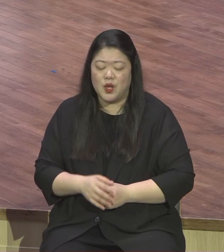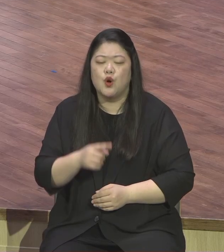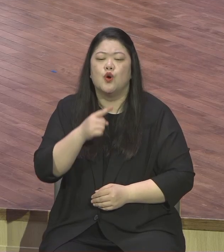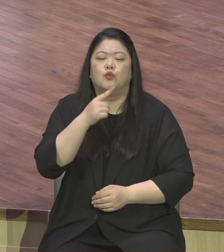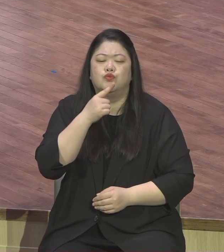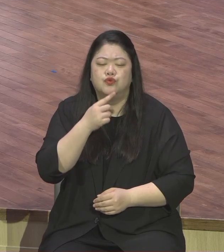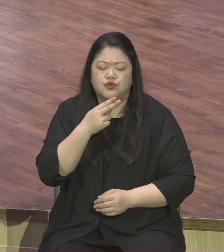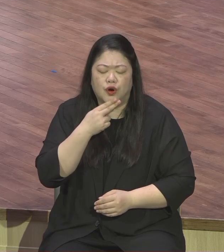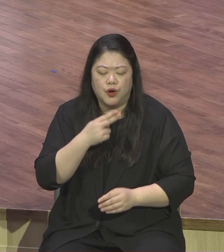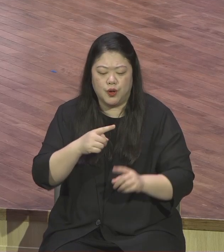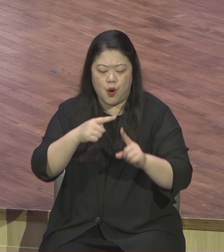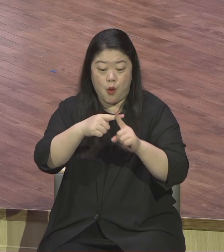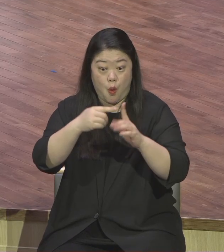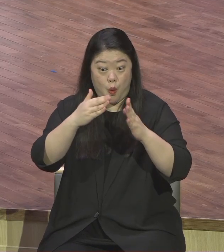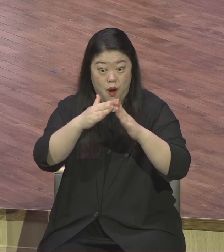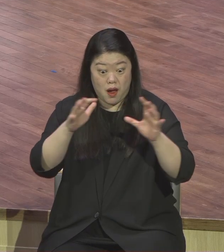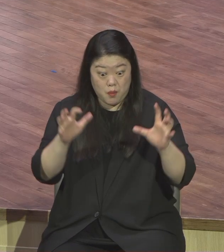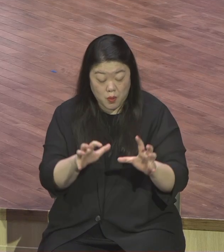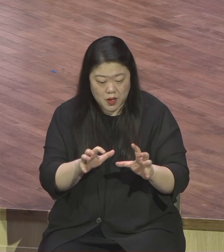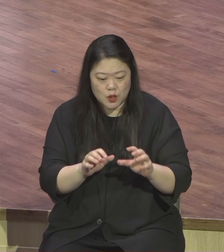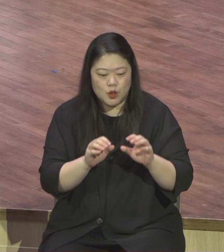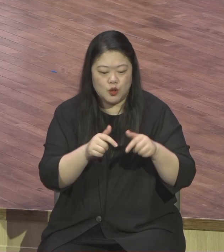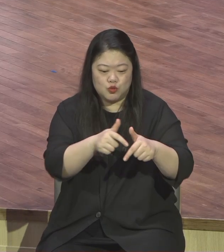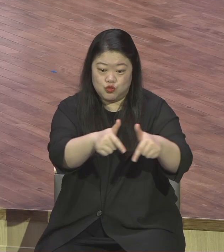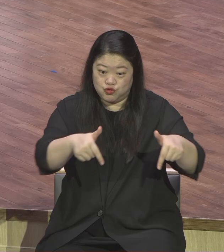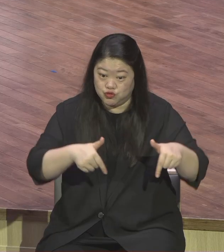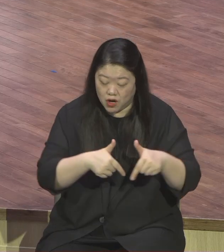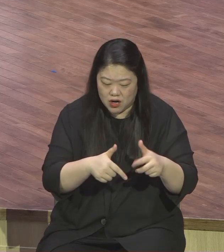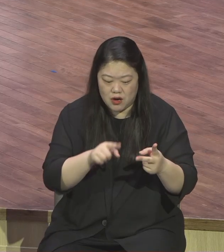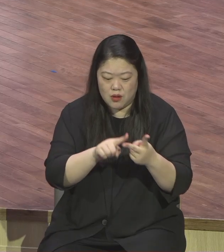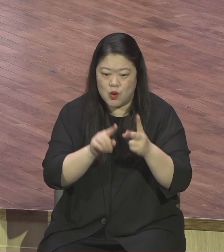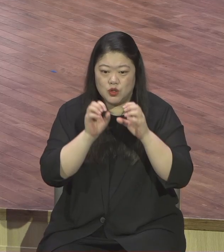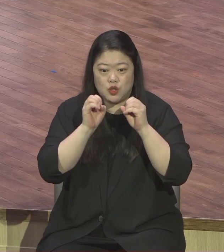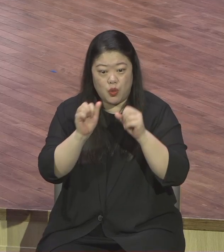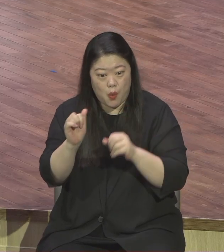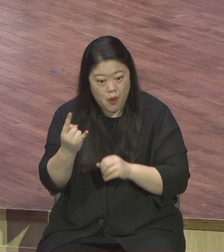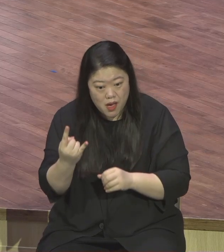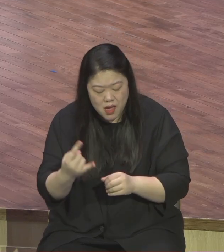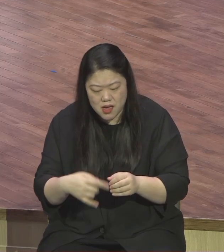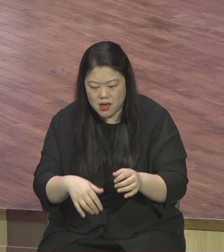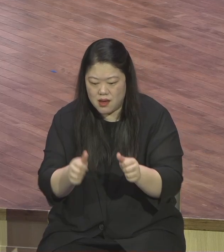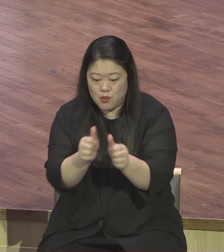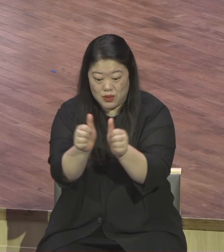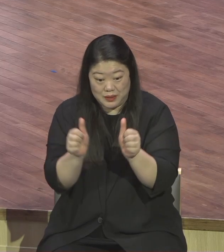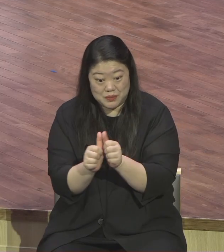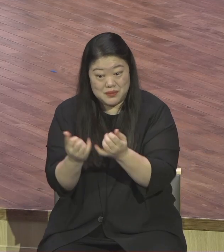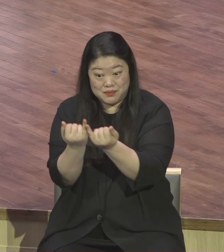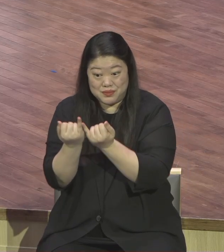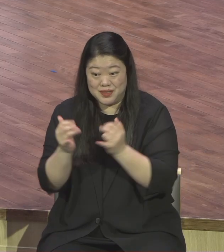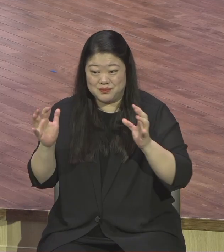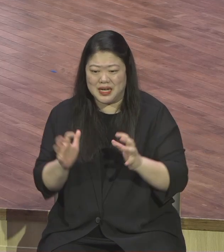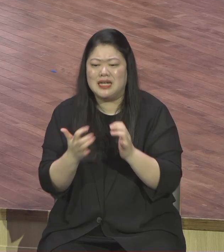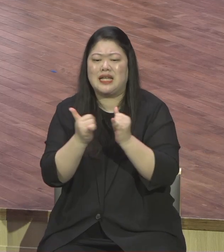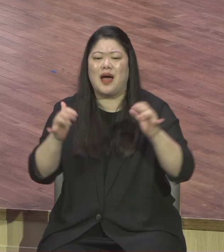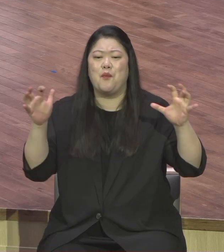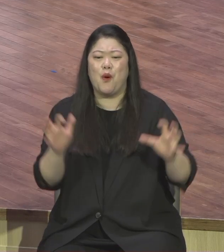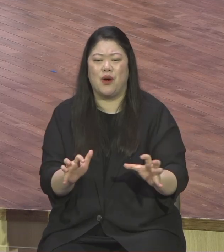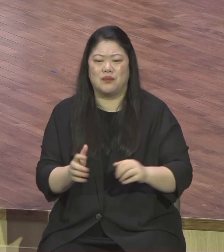모임이라 구회에 가도 전도회에 가도 어 권사님 그러다 남편이 전도회 잘 안갑니다 왜